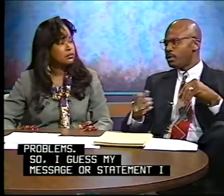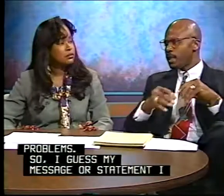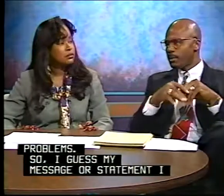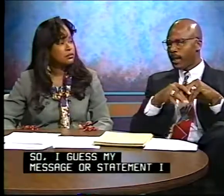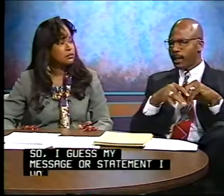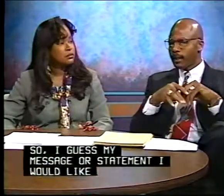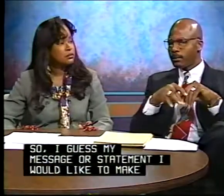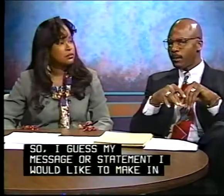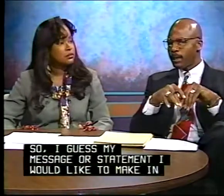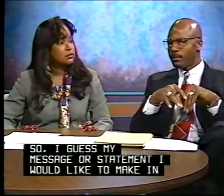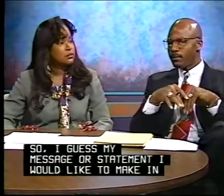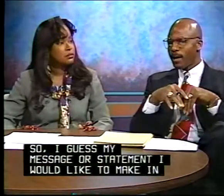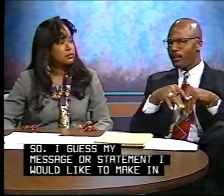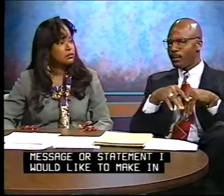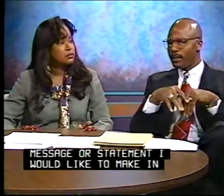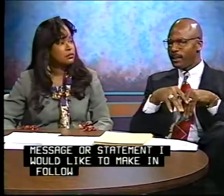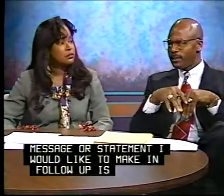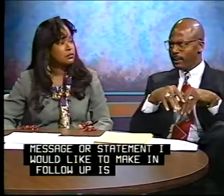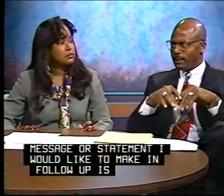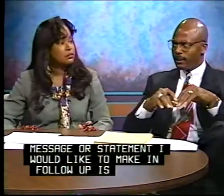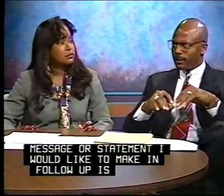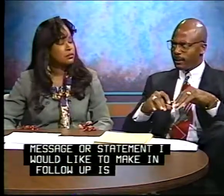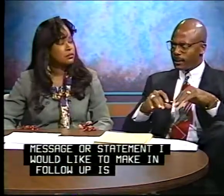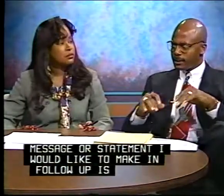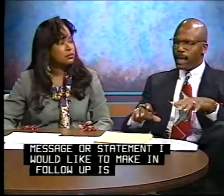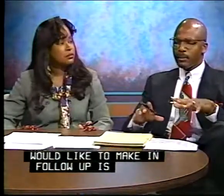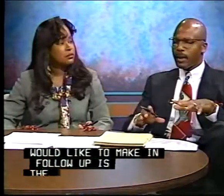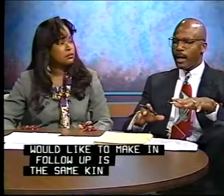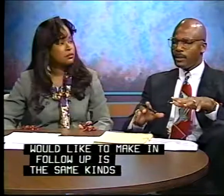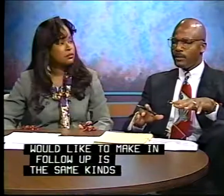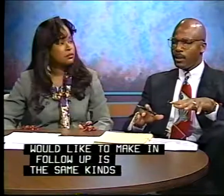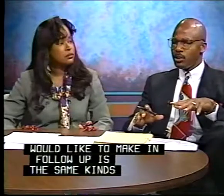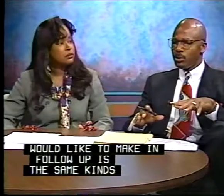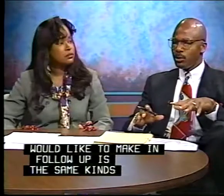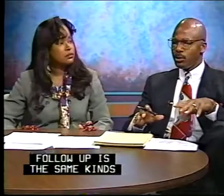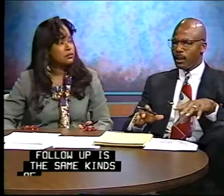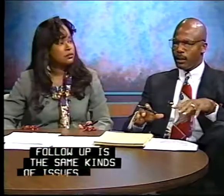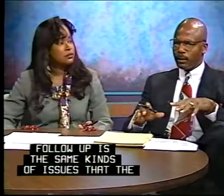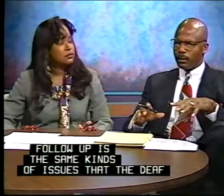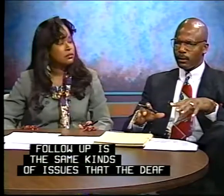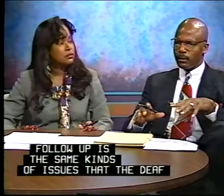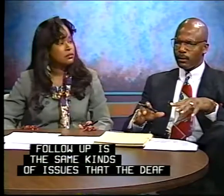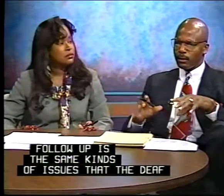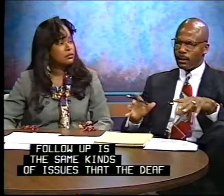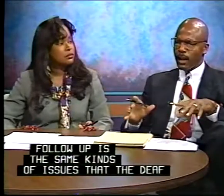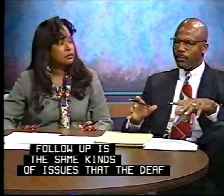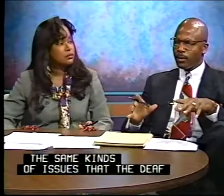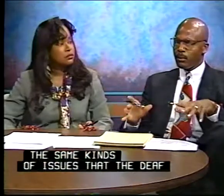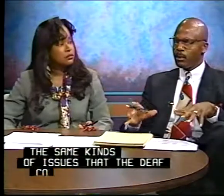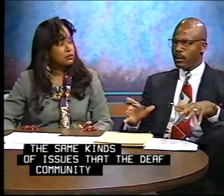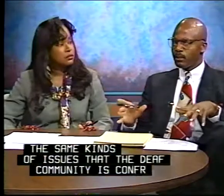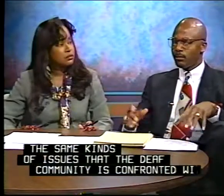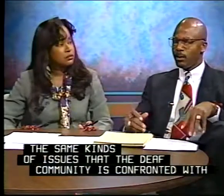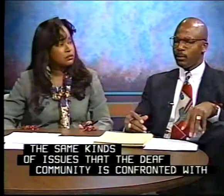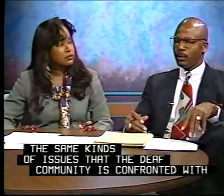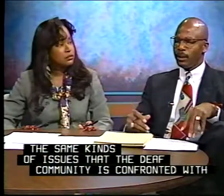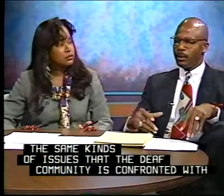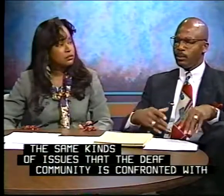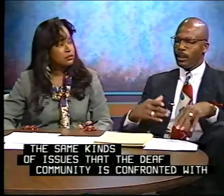statement I'd like to make in follow-up is the same kinds of issues that the deaf community is confronted with speaking